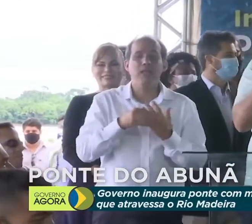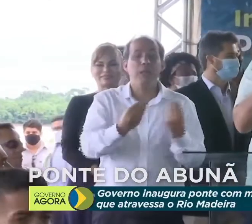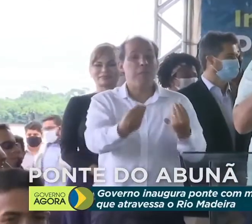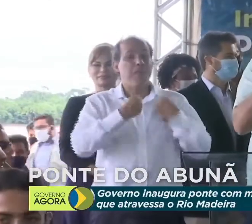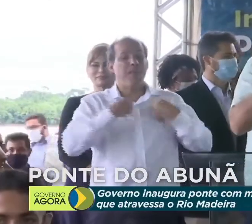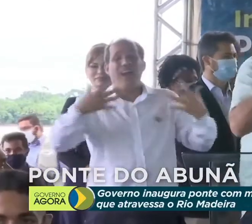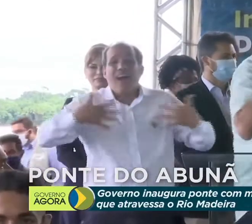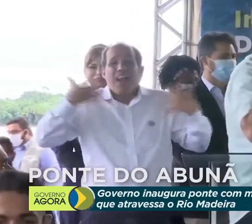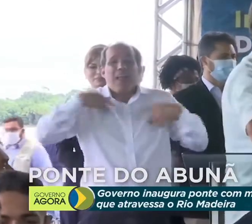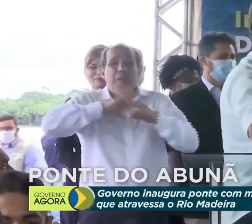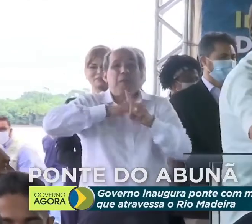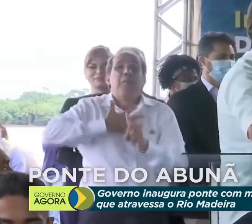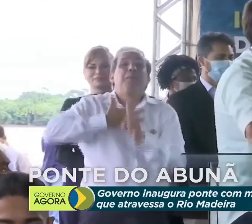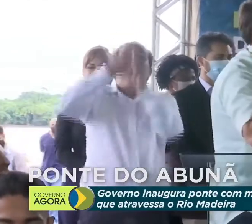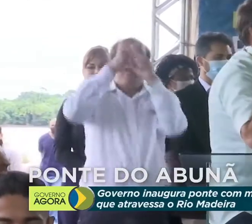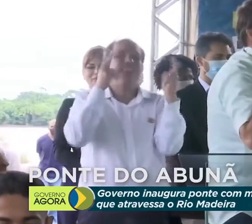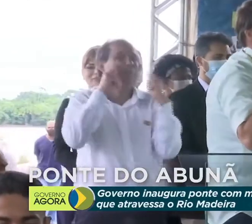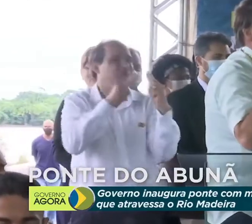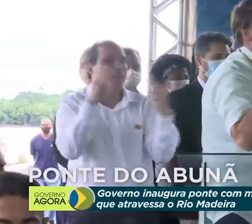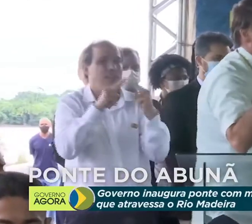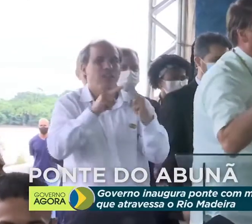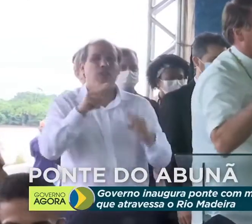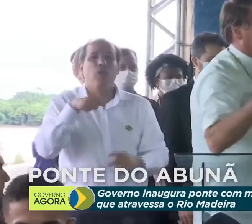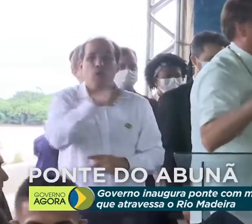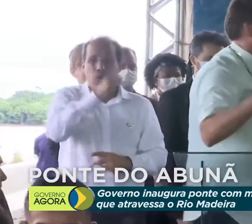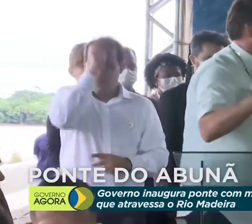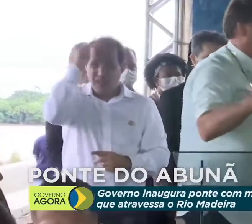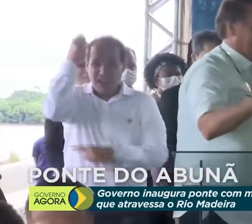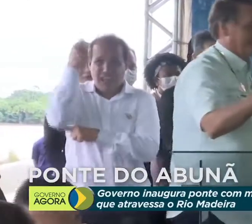muita alegria cada vez que eu vejo. Luciano Davan.